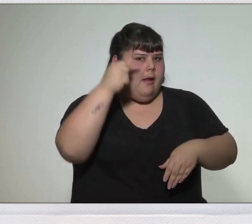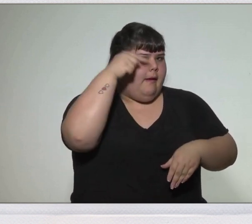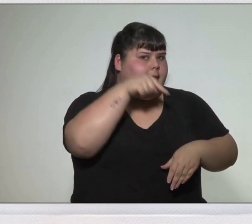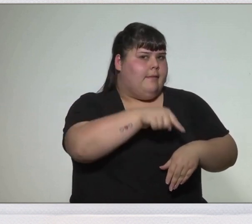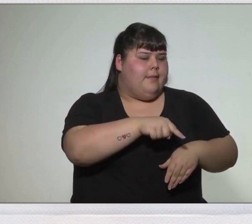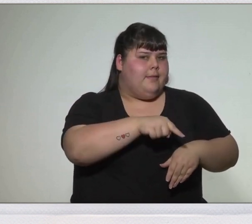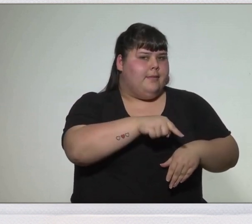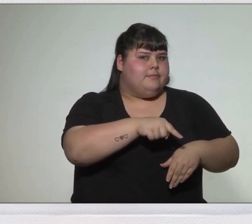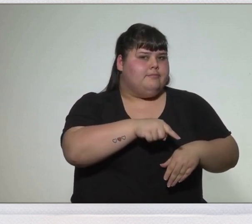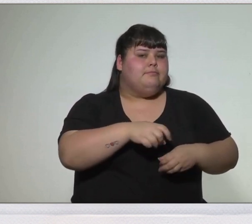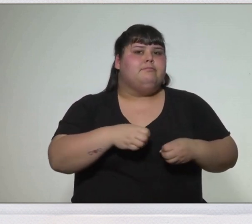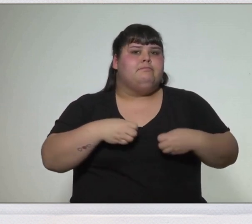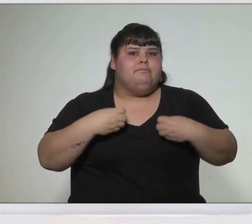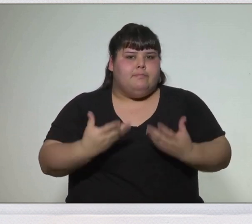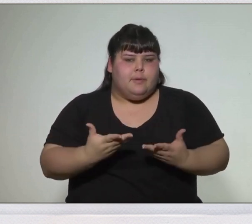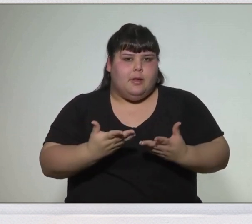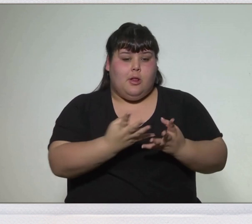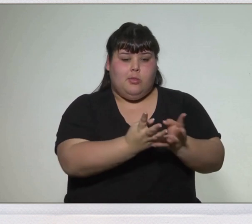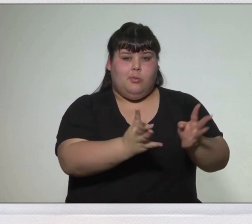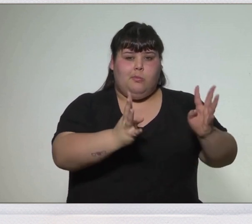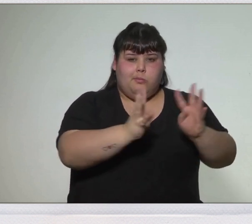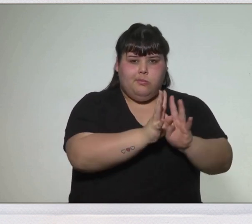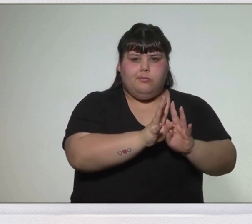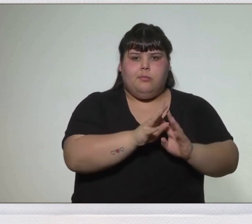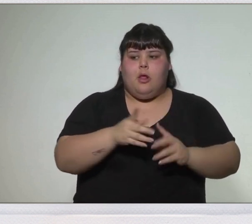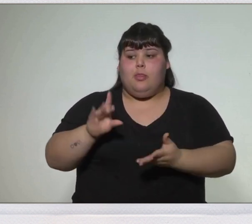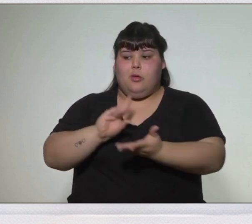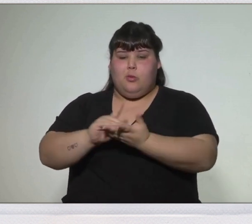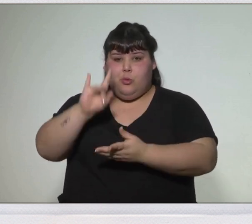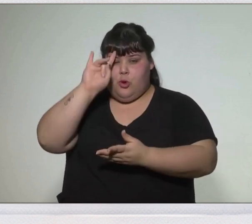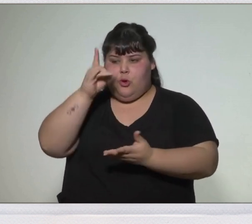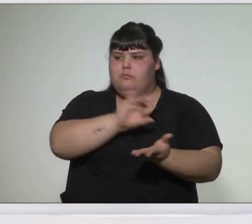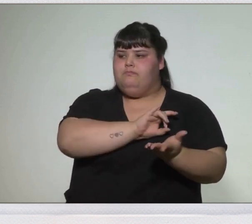produjo el rechazo de los diputados orientales.